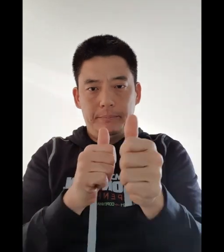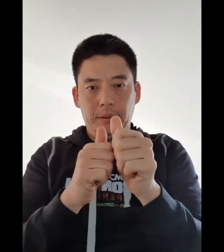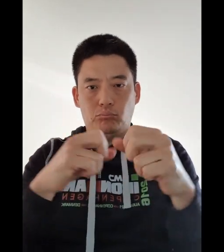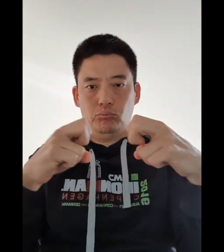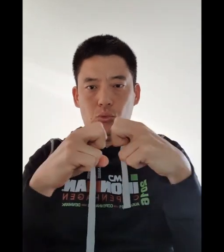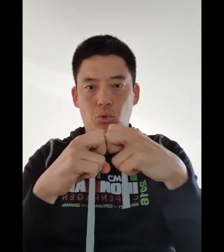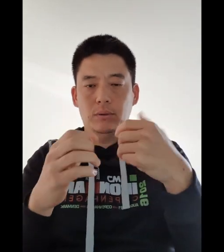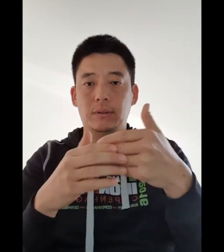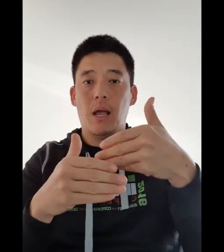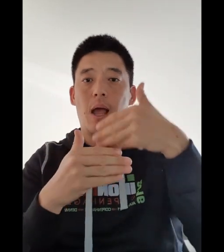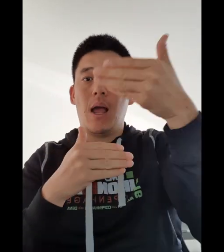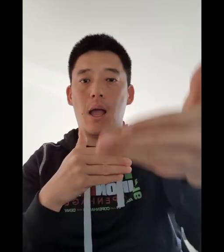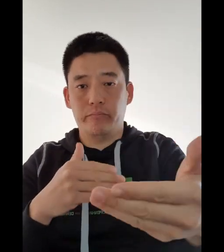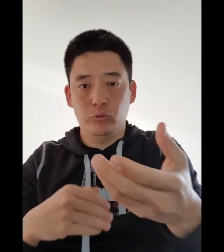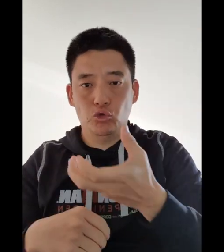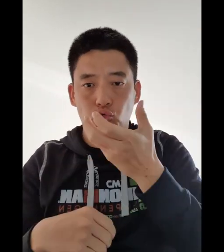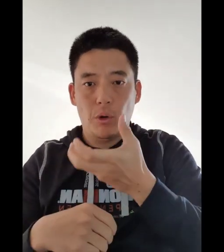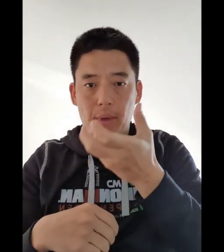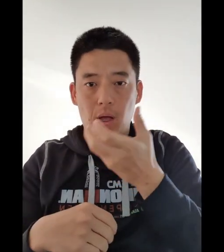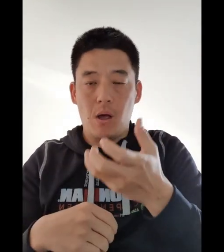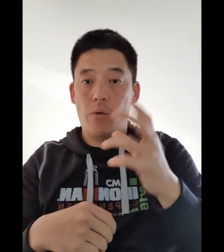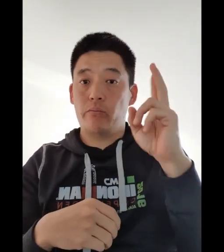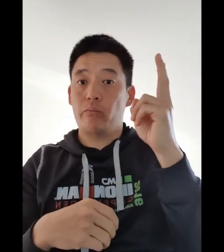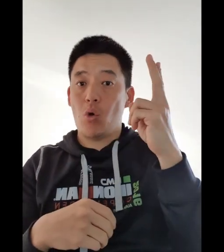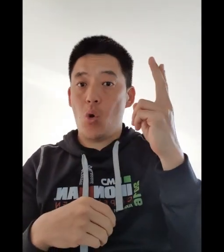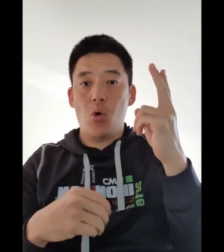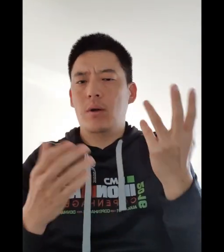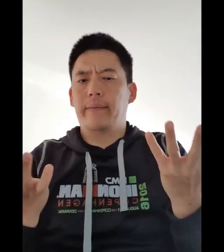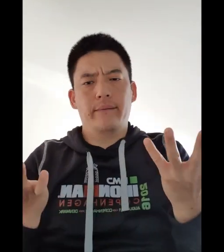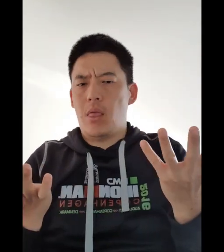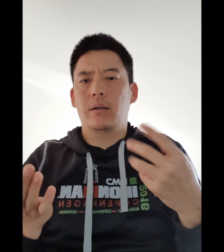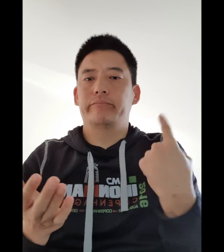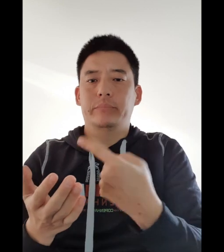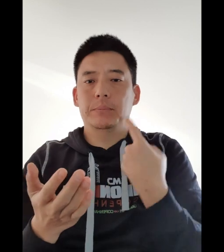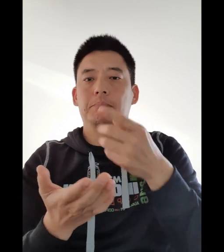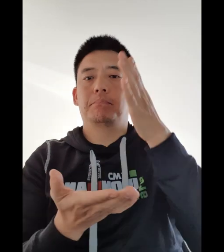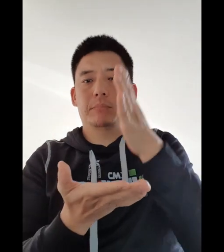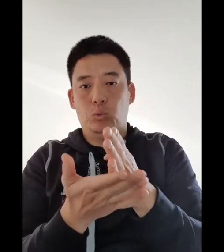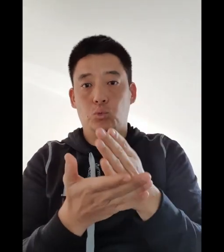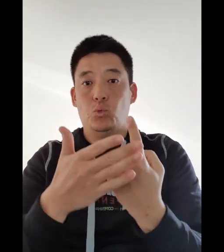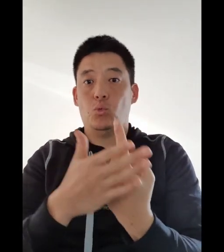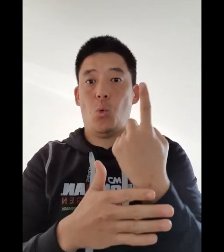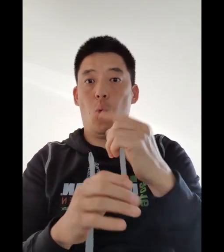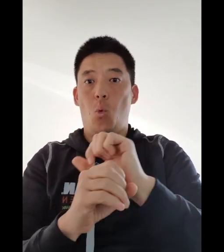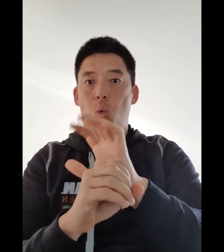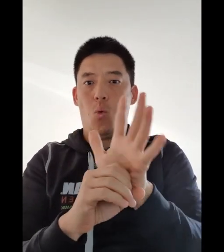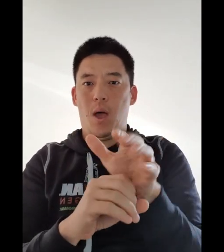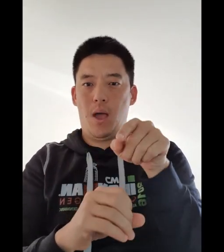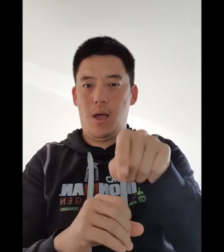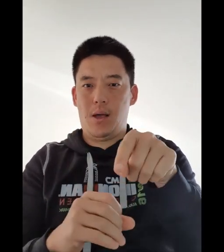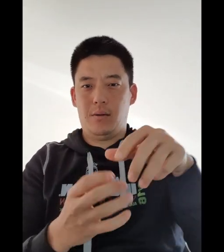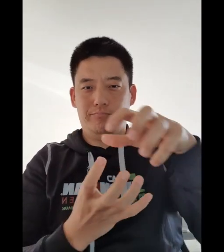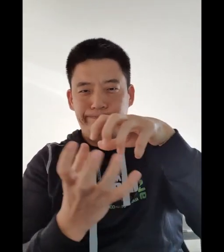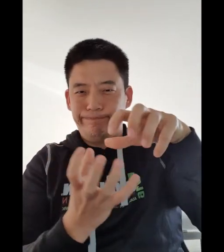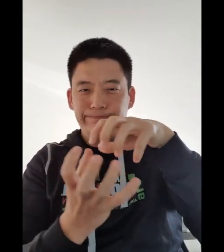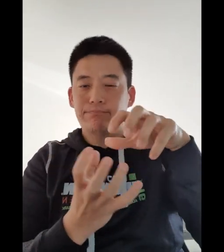repræsentantskabsmøde til eftersommeren. Hvornår det bliver, det er endnu uvidst, men det beslutter vi, når coronavirus nok